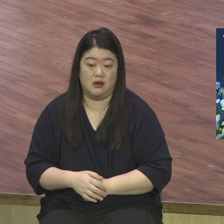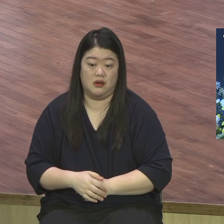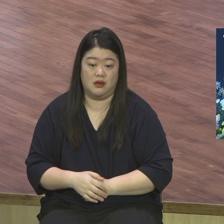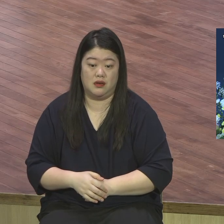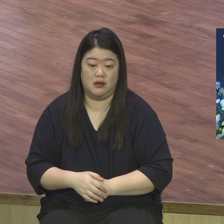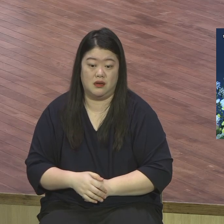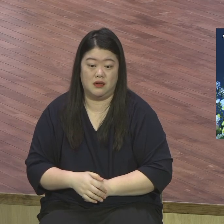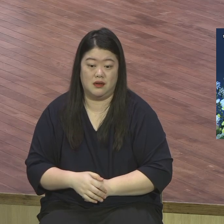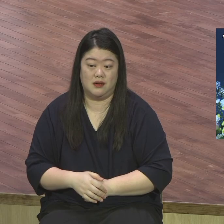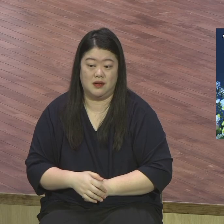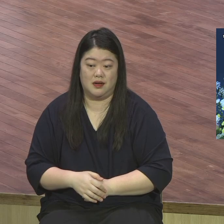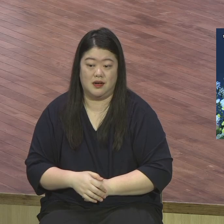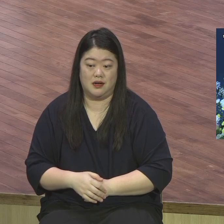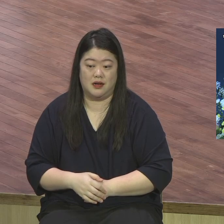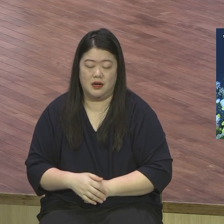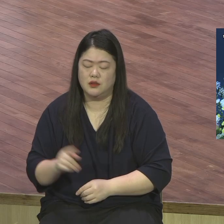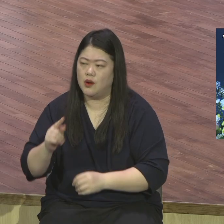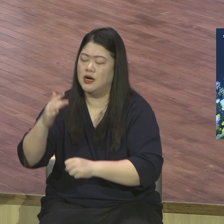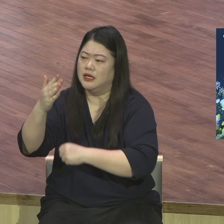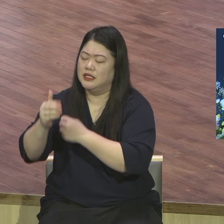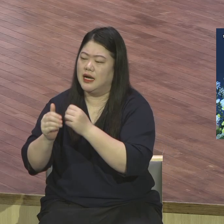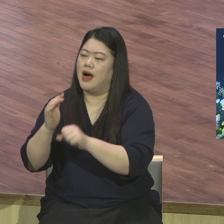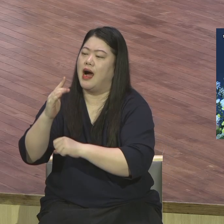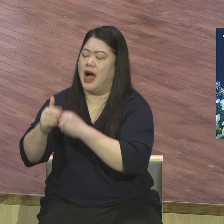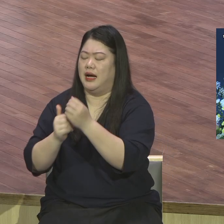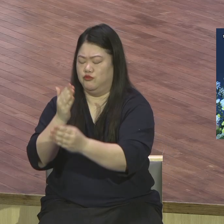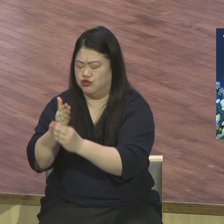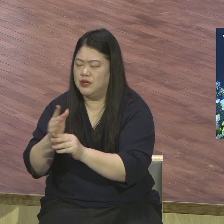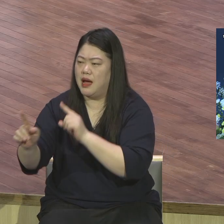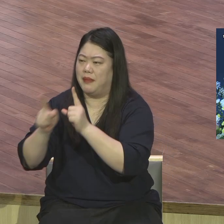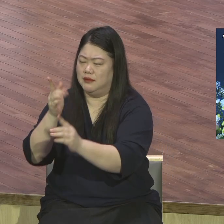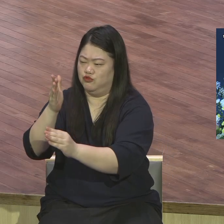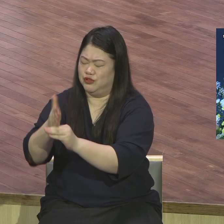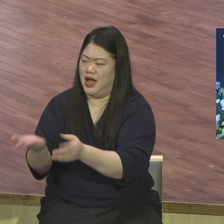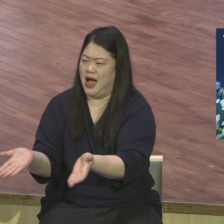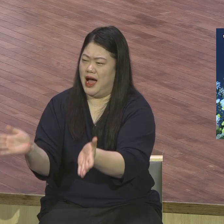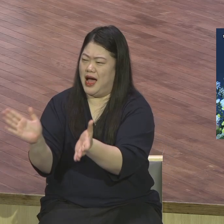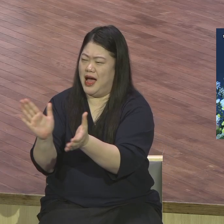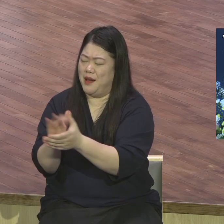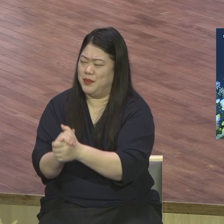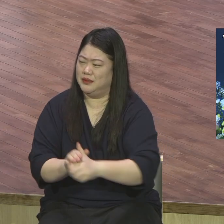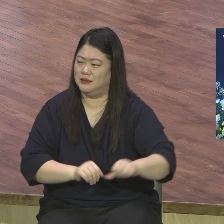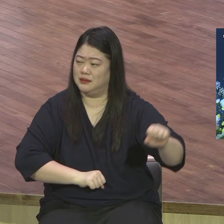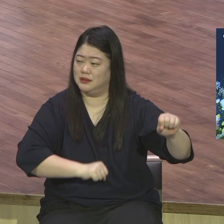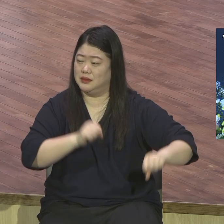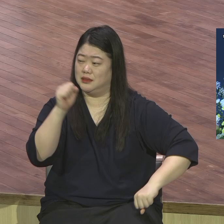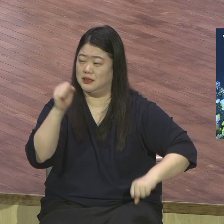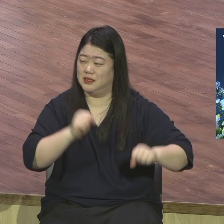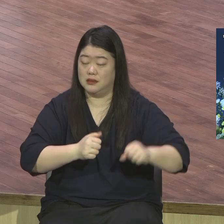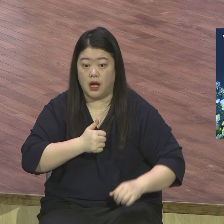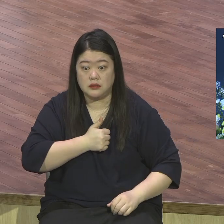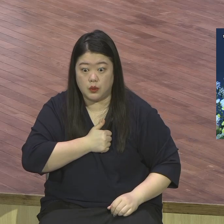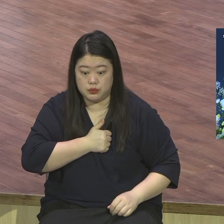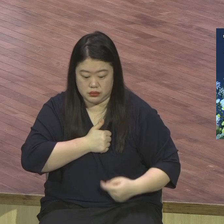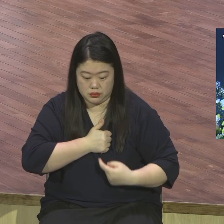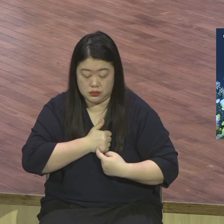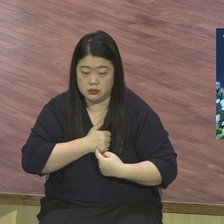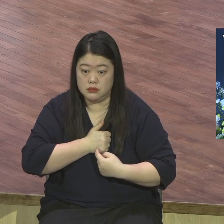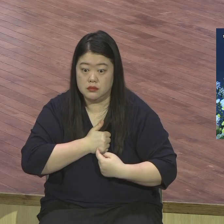자기 중심입니다 다 장지의 삶 중에서 아직도 못 빠져나왔구나 그러면 자돈심 건드리면